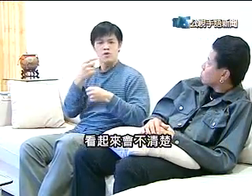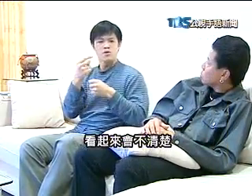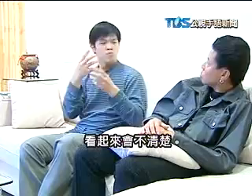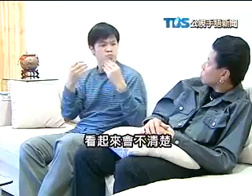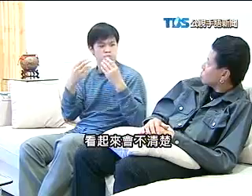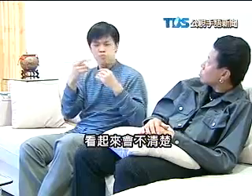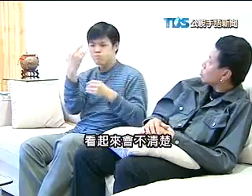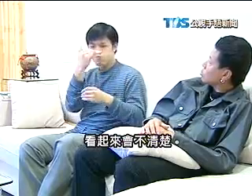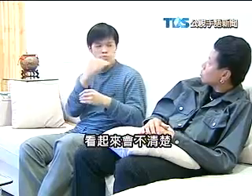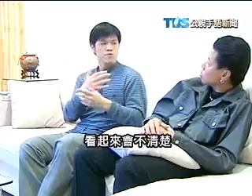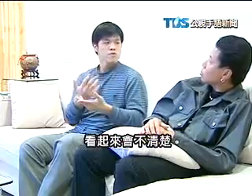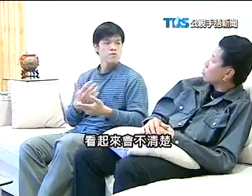不清楚